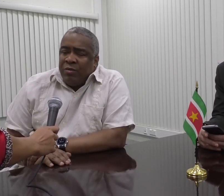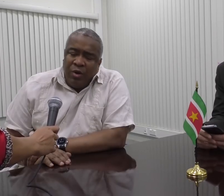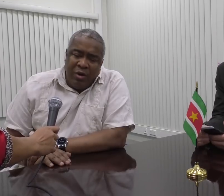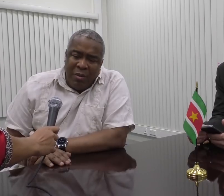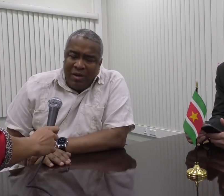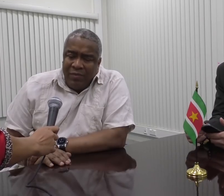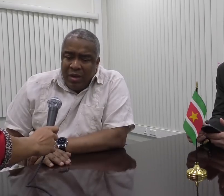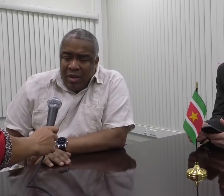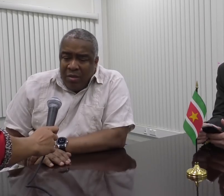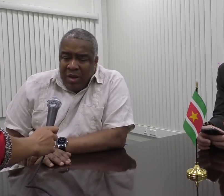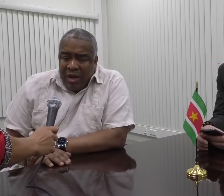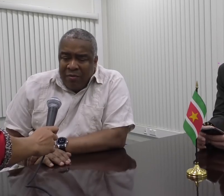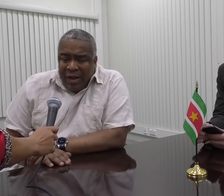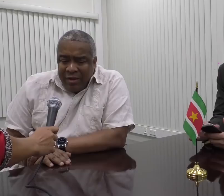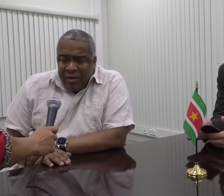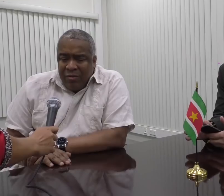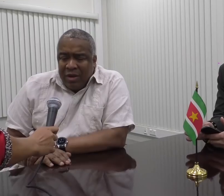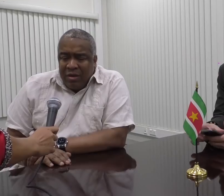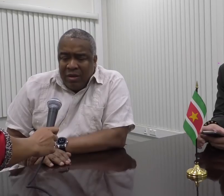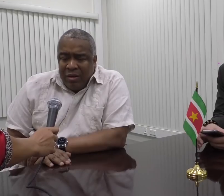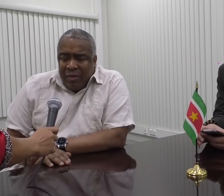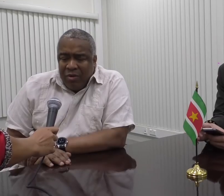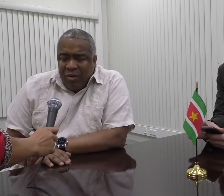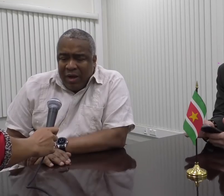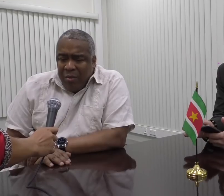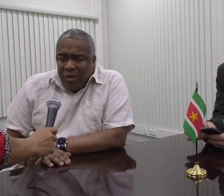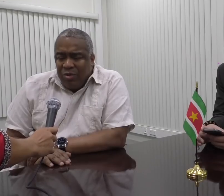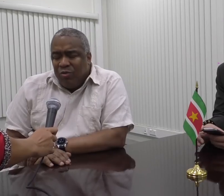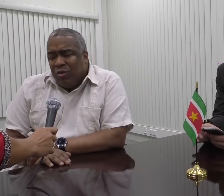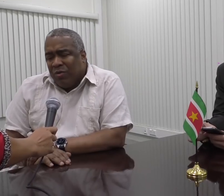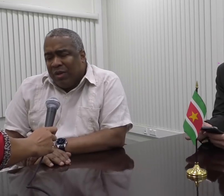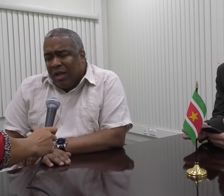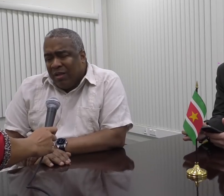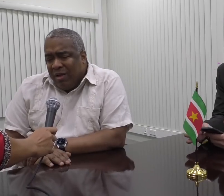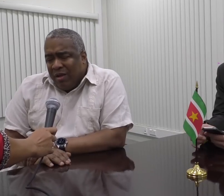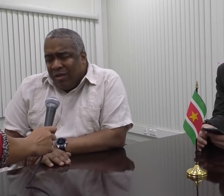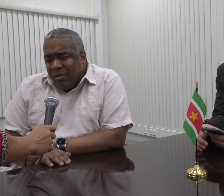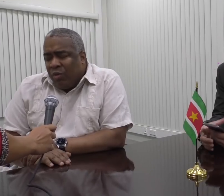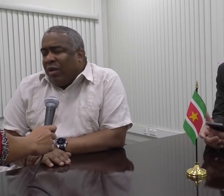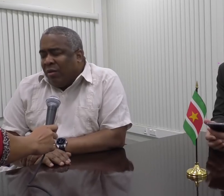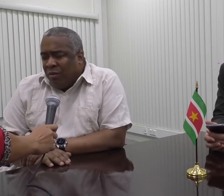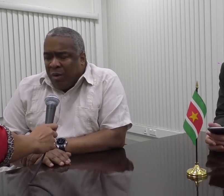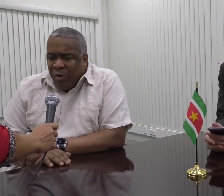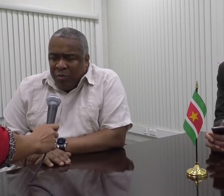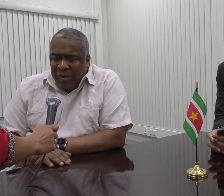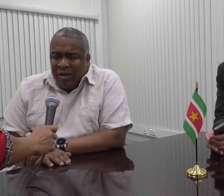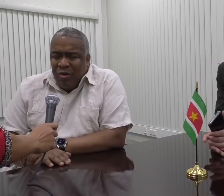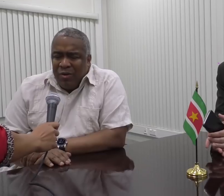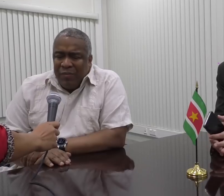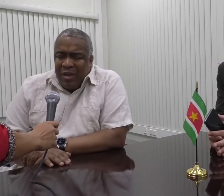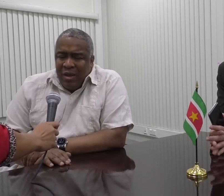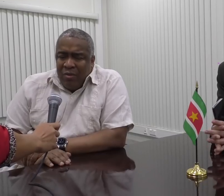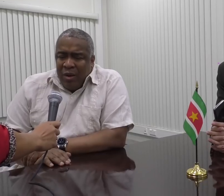importeurs uit de markt. Maar verder wil ik nog een klein punt aan toevoegen, want dat is het tweede waarmee we ons